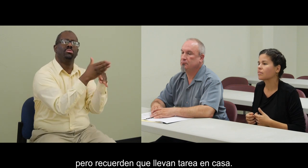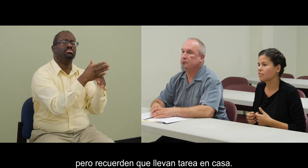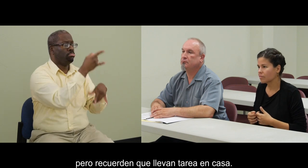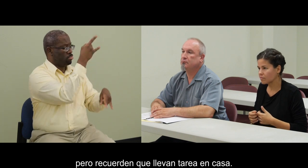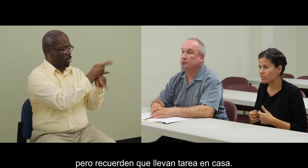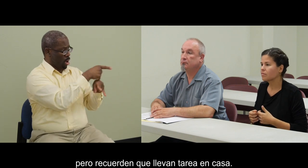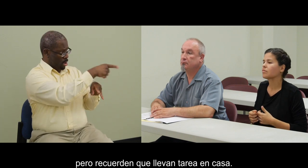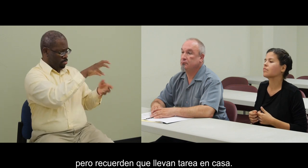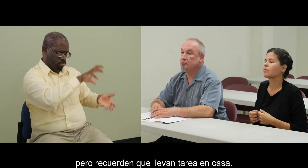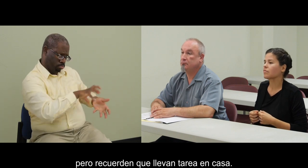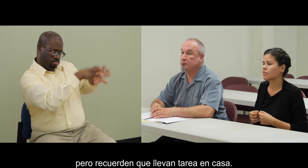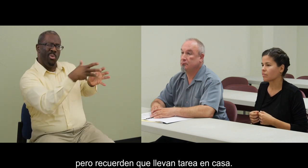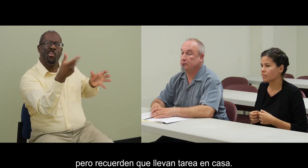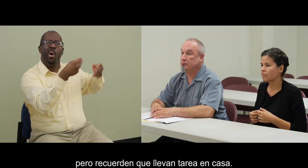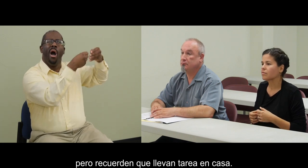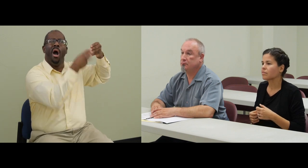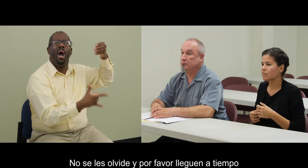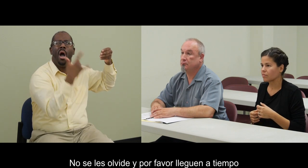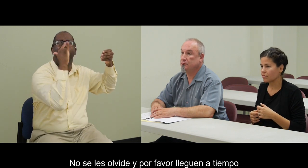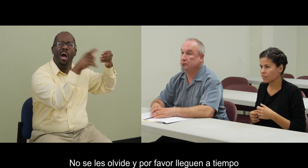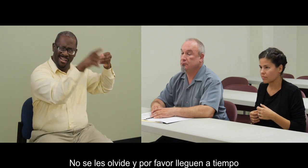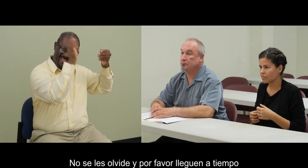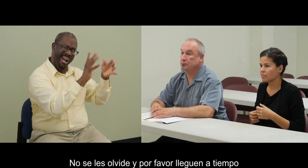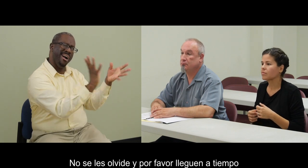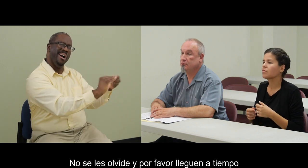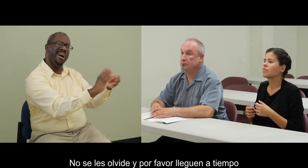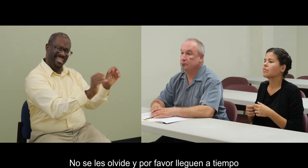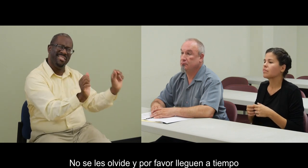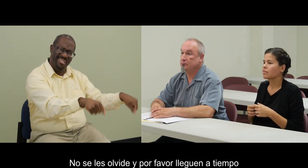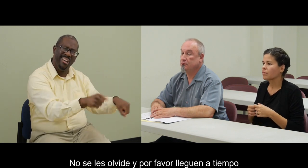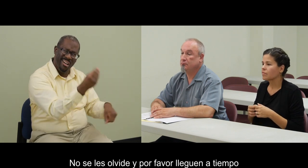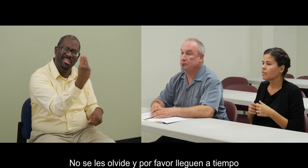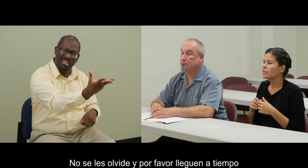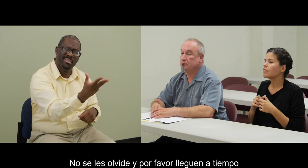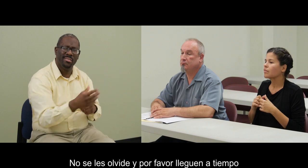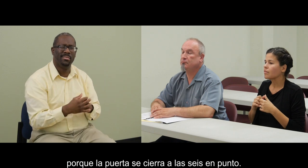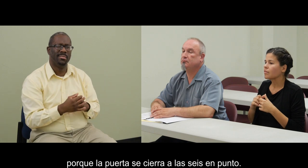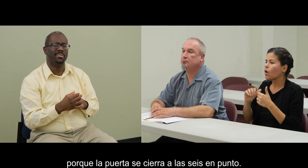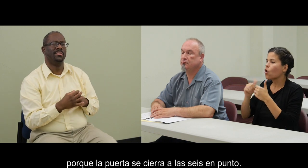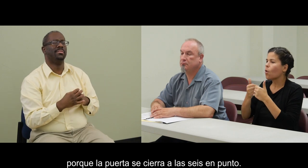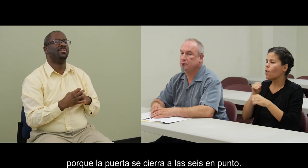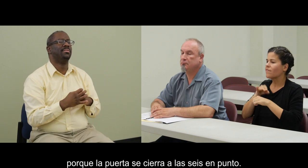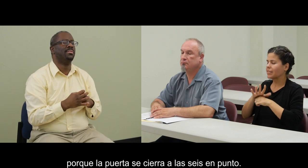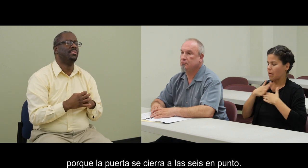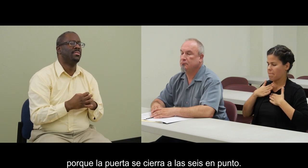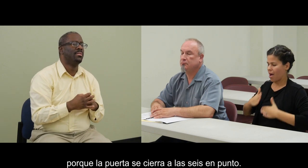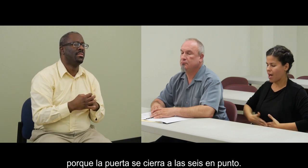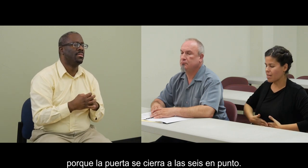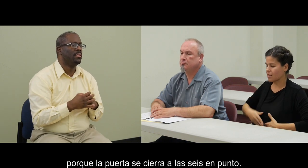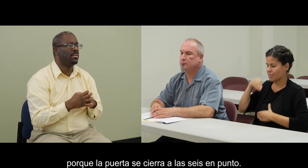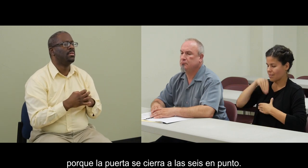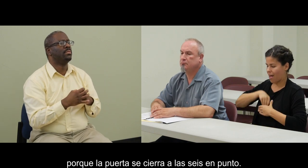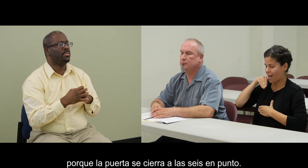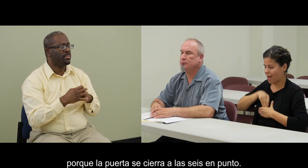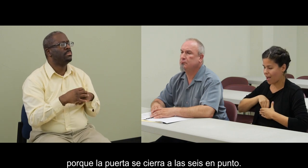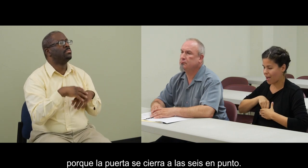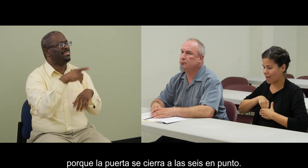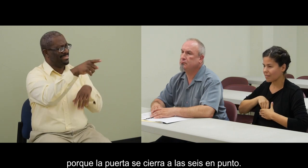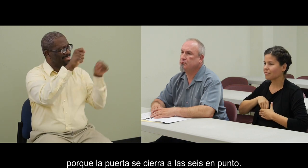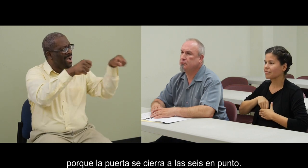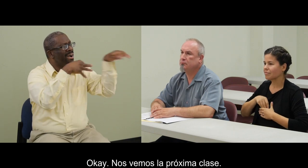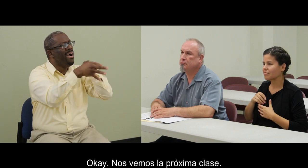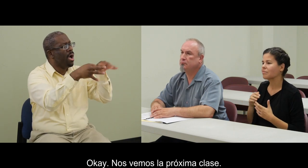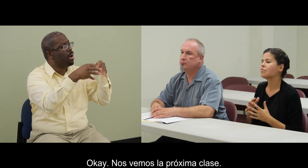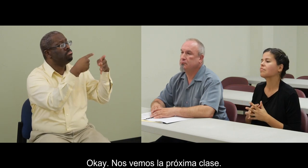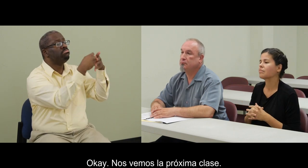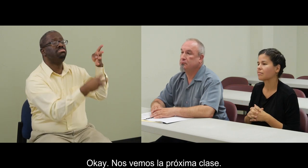recuerden que llevan tarea en casa. No se les olvide. Y por favor, lleguen a tiempo porque la puerta se cierra a las